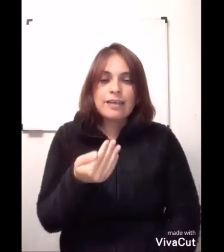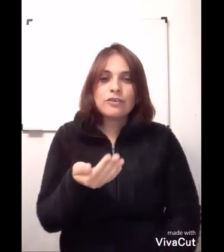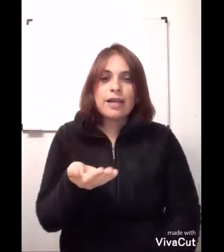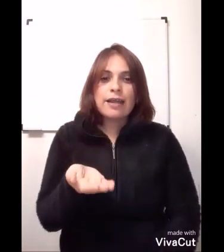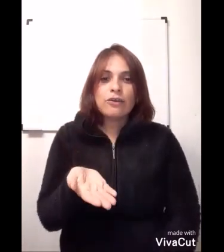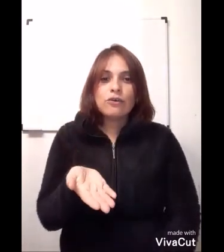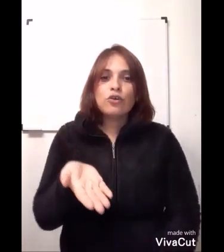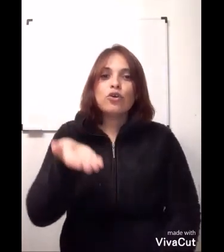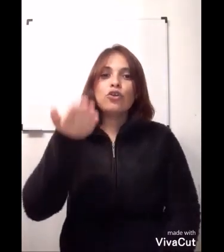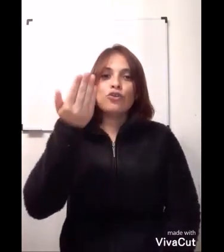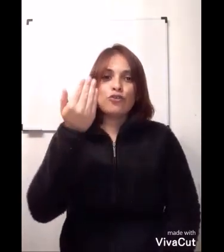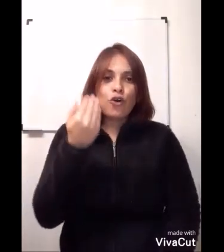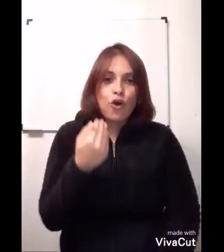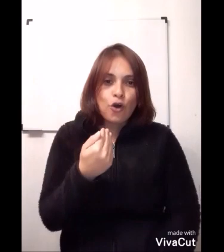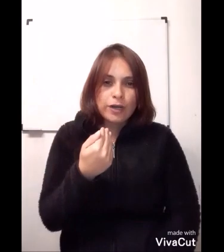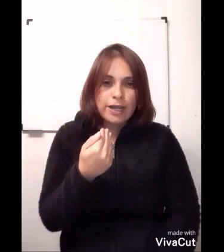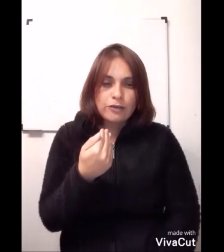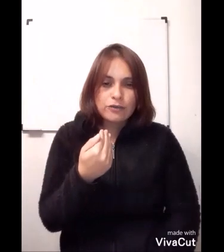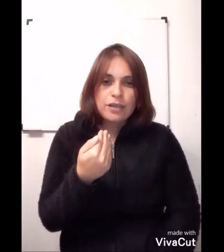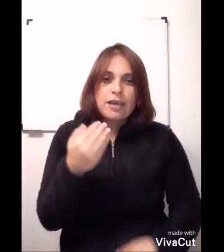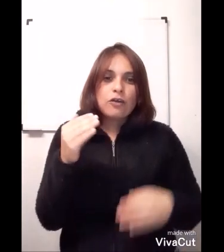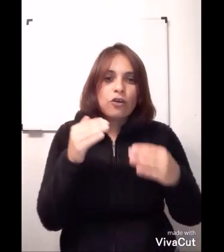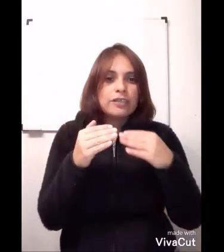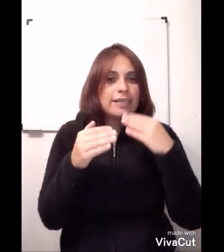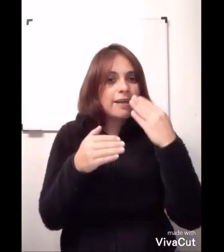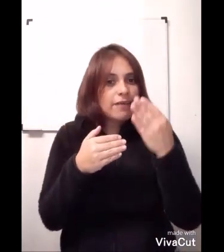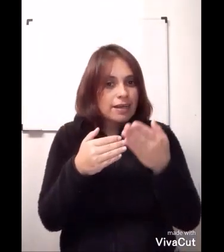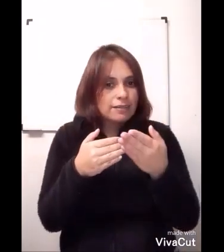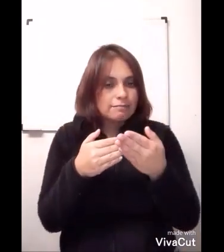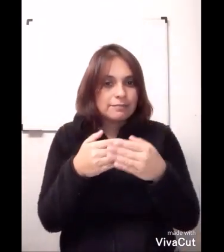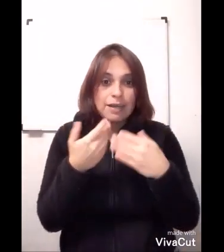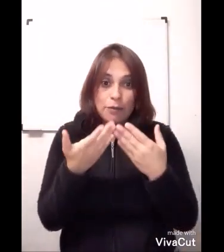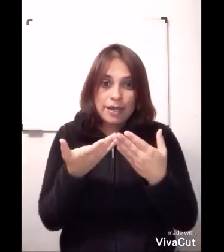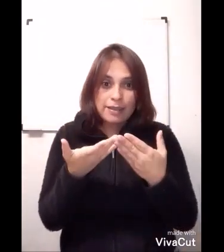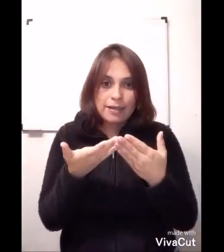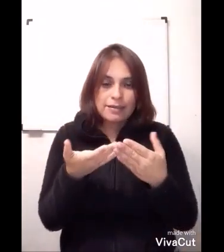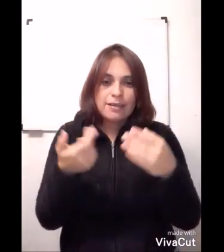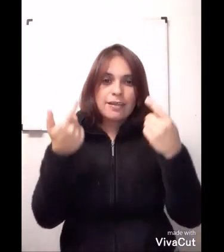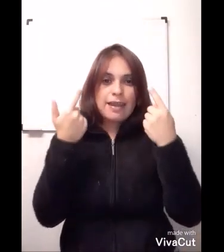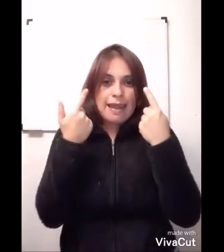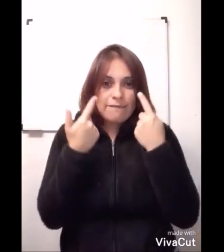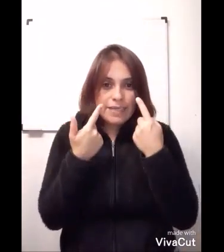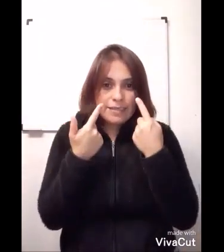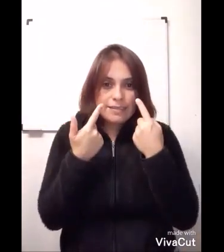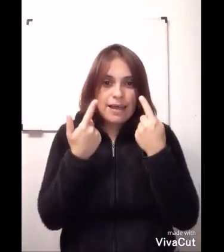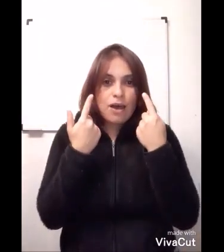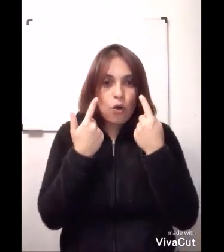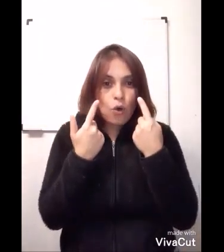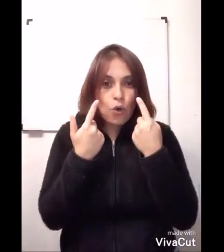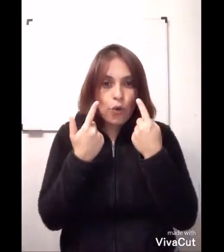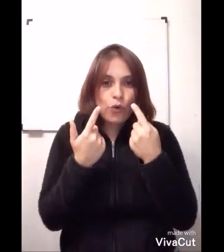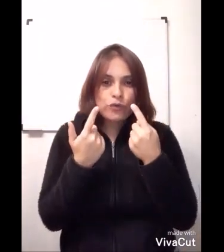relacionarlo con los órganos con los que trabajan. ¿Se acuerdan? La vista, ojos,